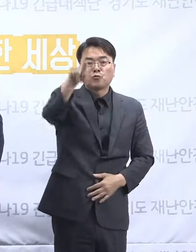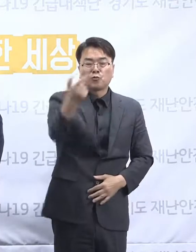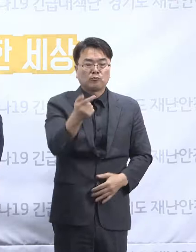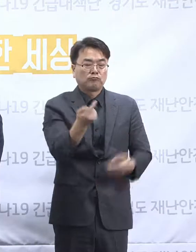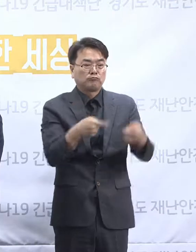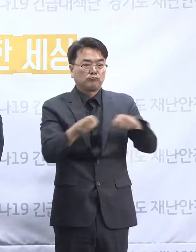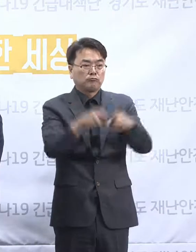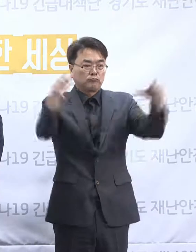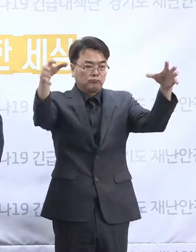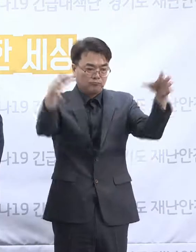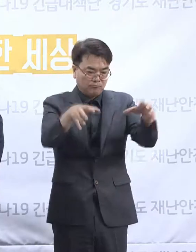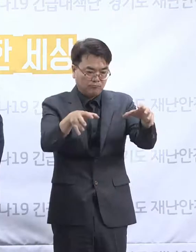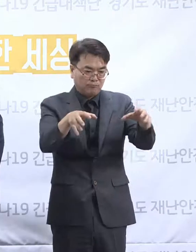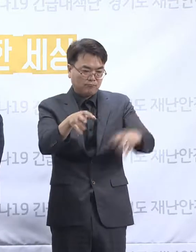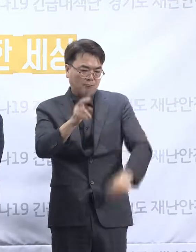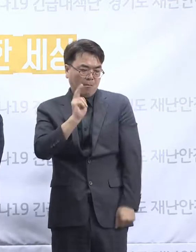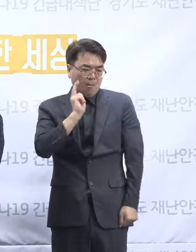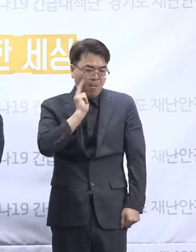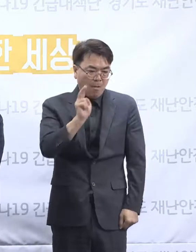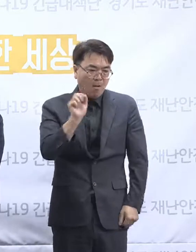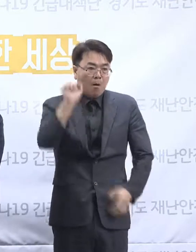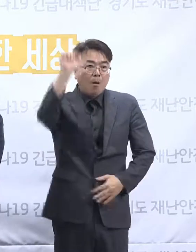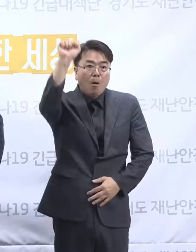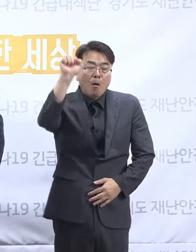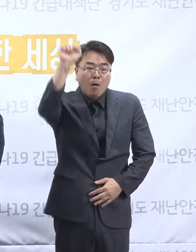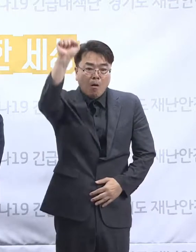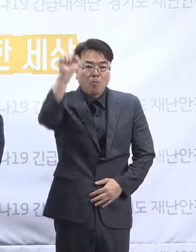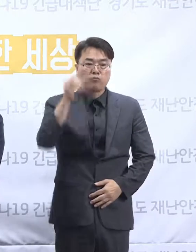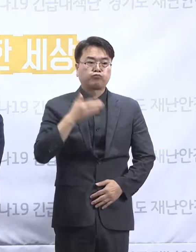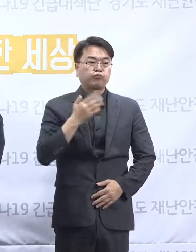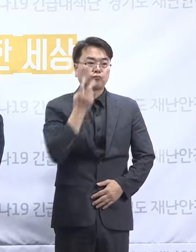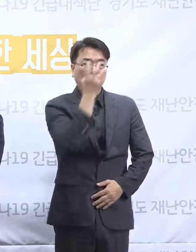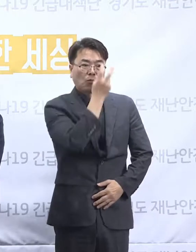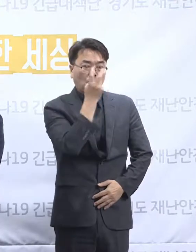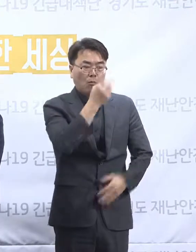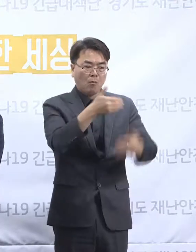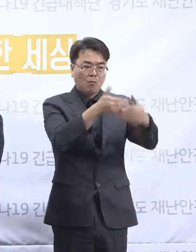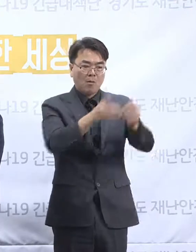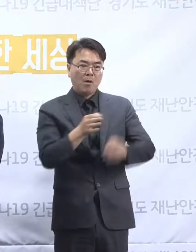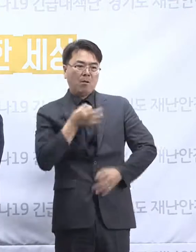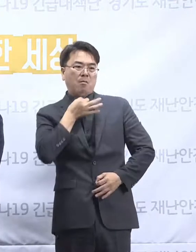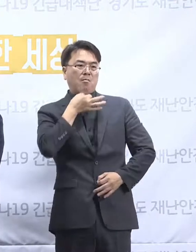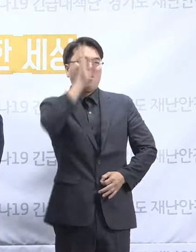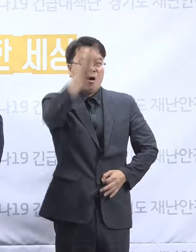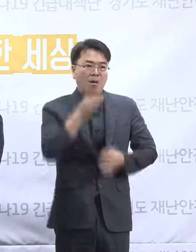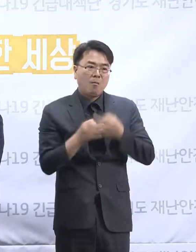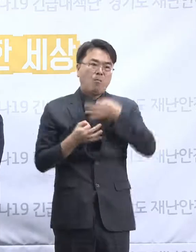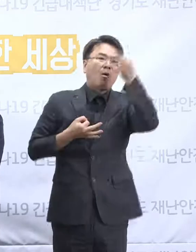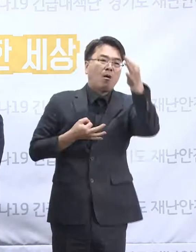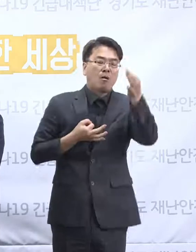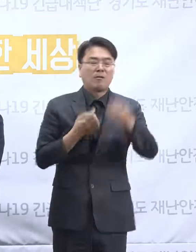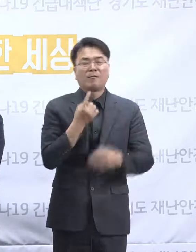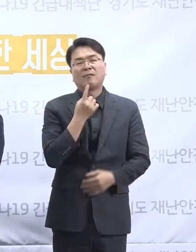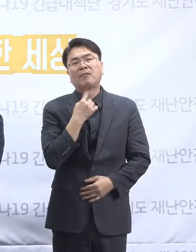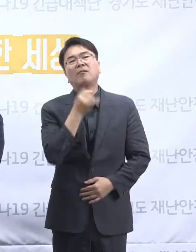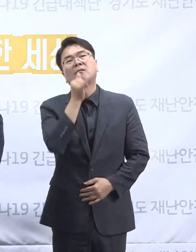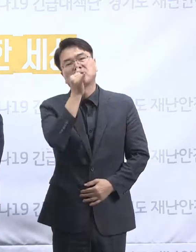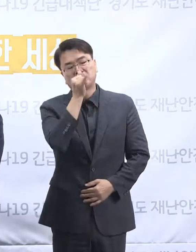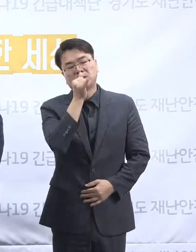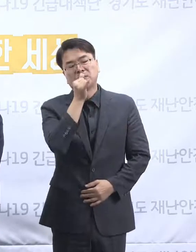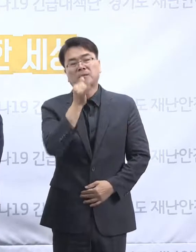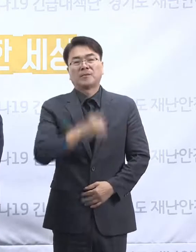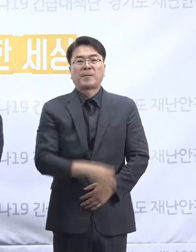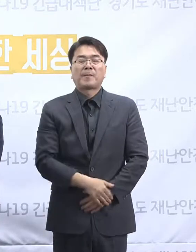거칠게 항의하고 또 때로는 저희들 활동하는 데 와서 고함을 지르기도 하고 했던 그런 일들이 있었고요.